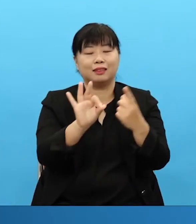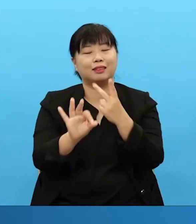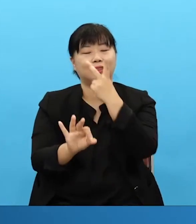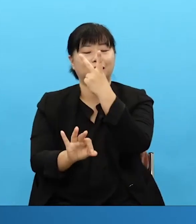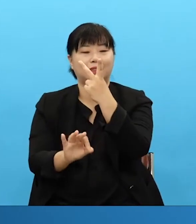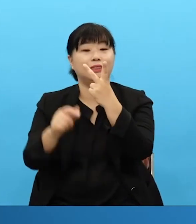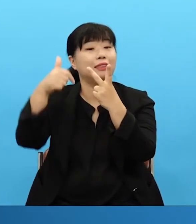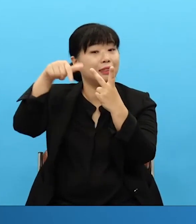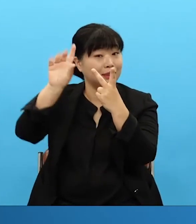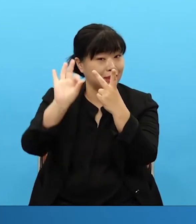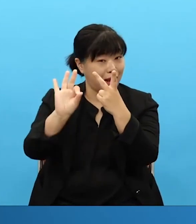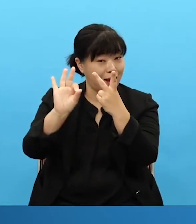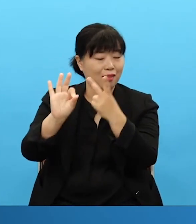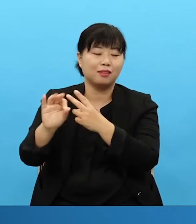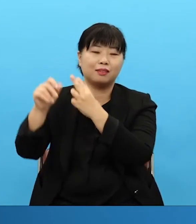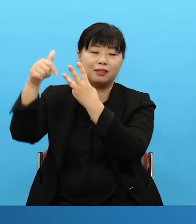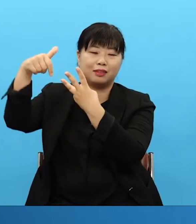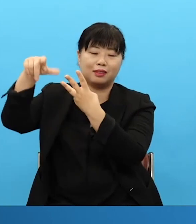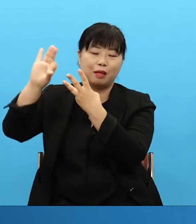여러분이 여러분이 진짜 진짜 기도 기도 찾아내버리면 찾아내버리면 다 다 끝나요. 끝나요.